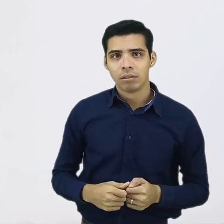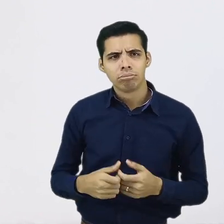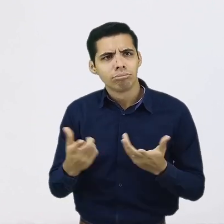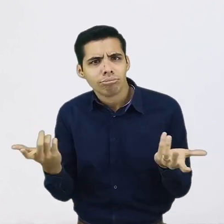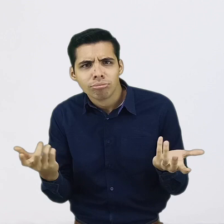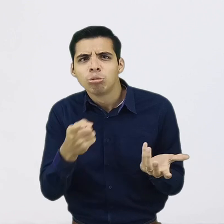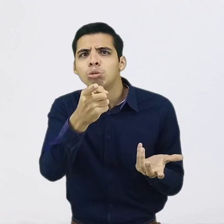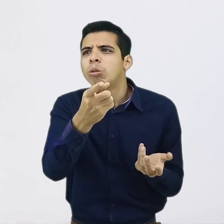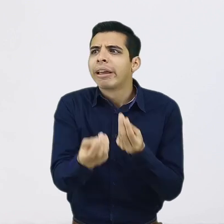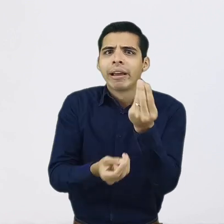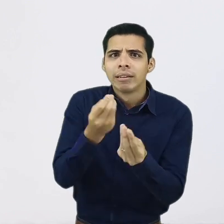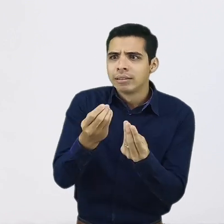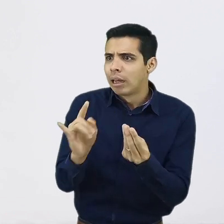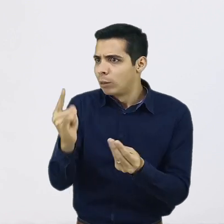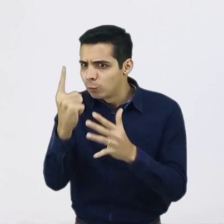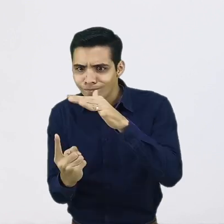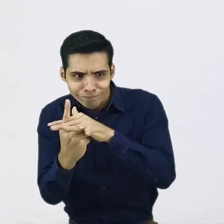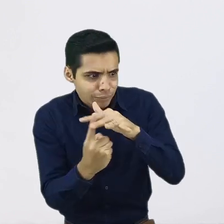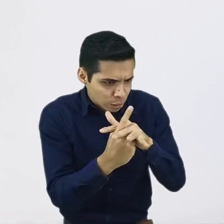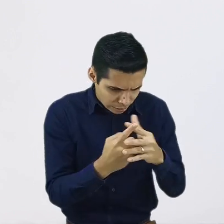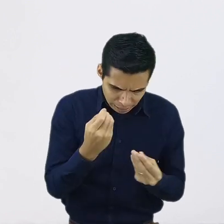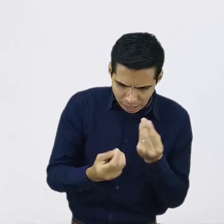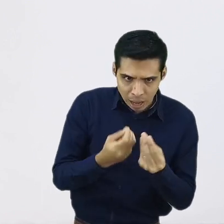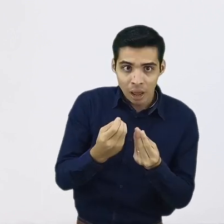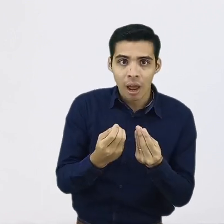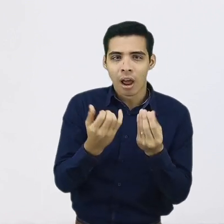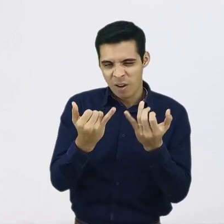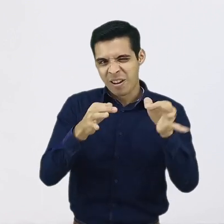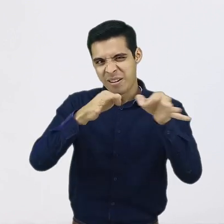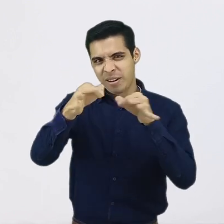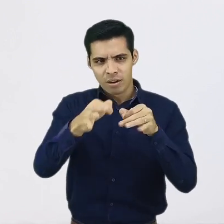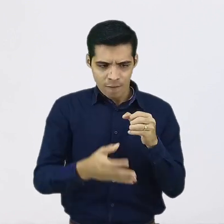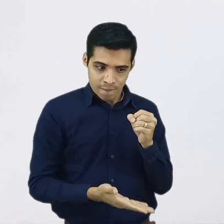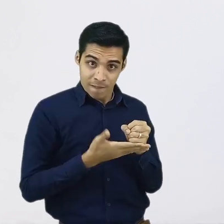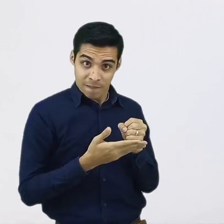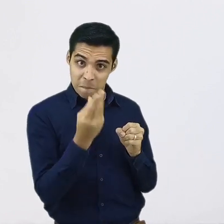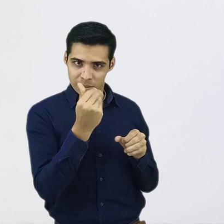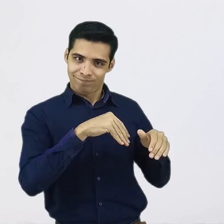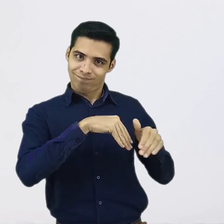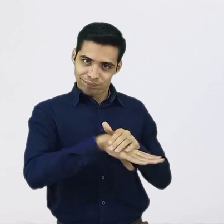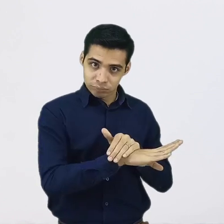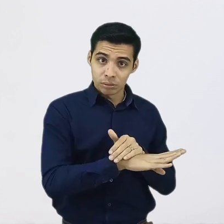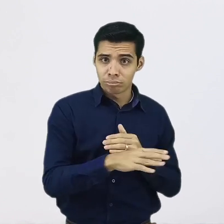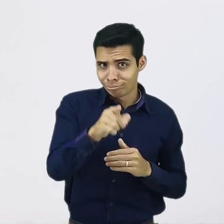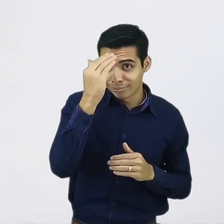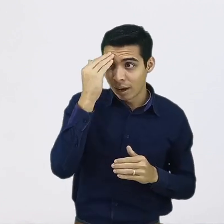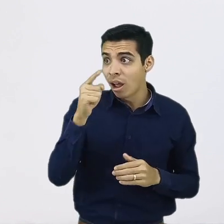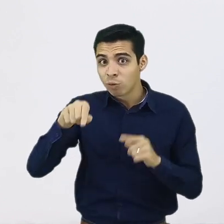imprevistos existe una herramienta ideal y es el Fondo de Emergencias. Quédate hasta el final de este video porque te voy a explicar en qué momento puedes armar tu Fondo